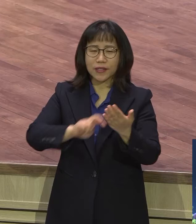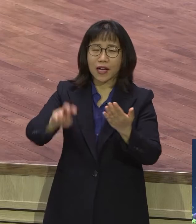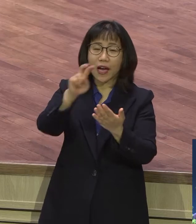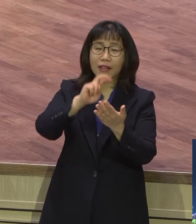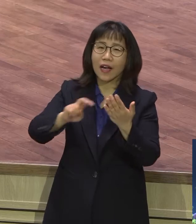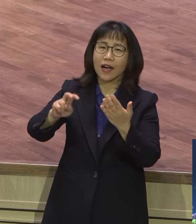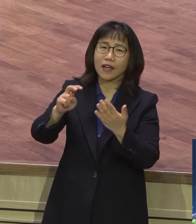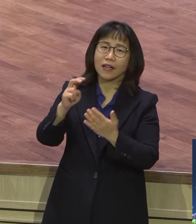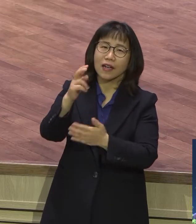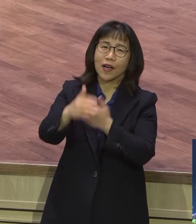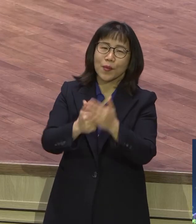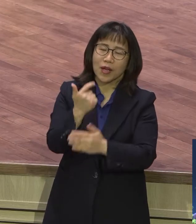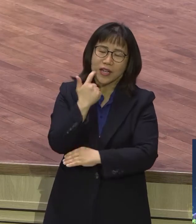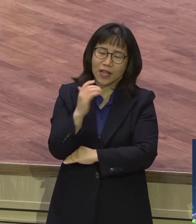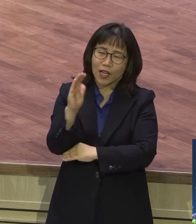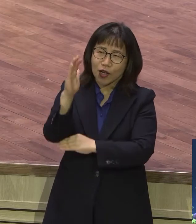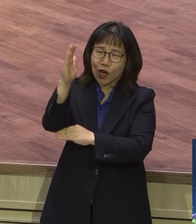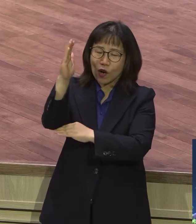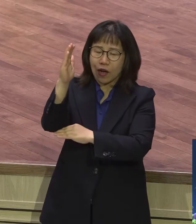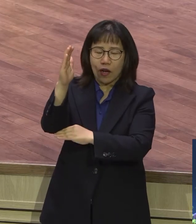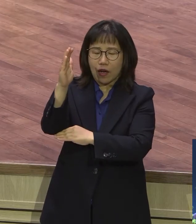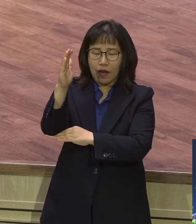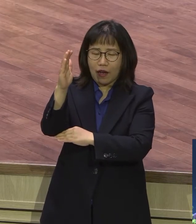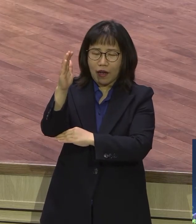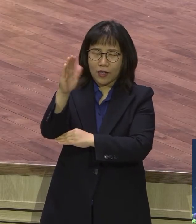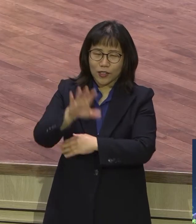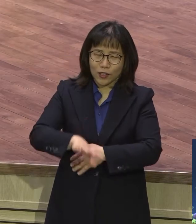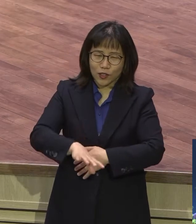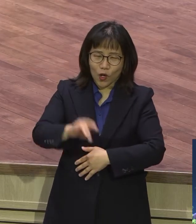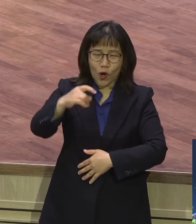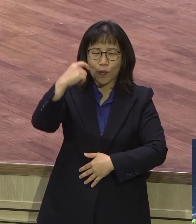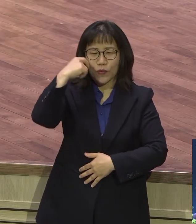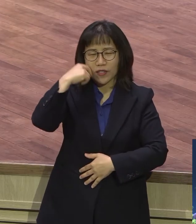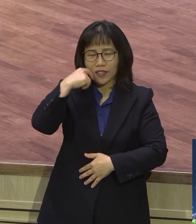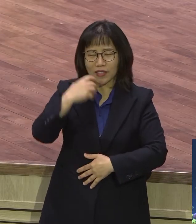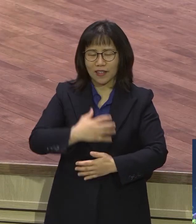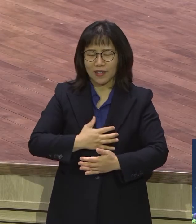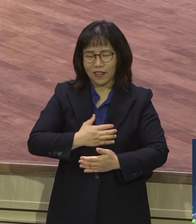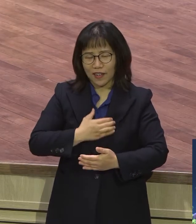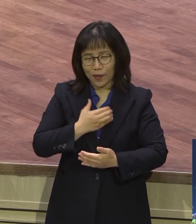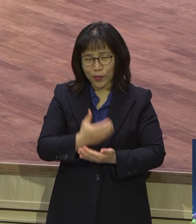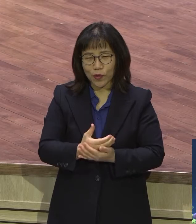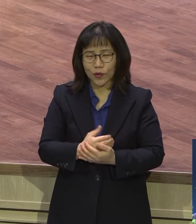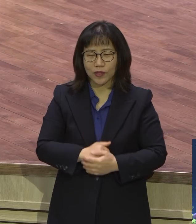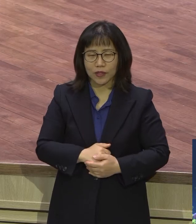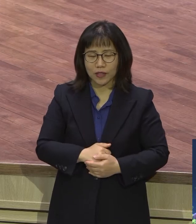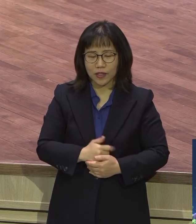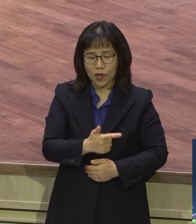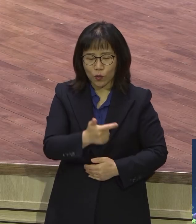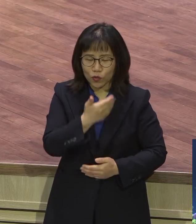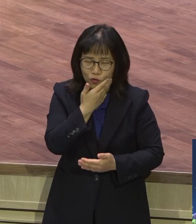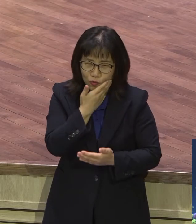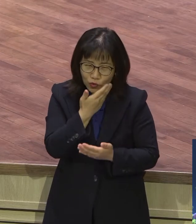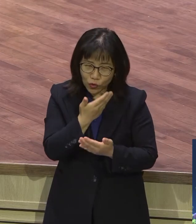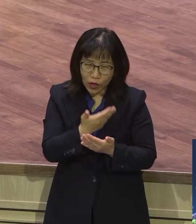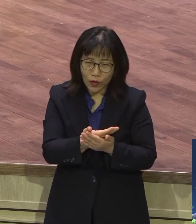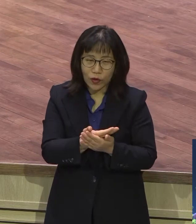영광을 돌린다는 것이 전에는 못 느꼈던 얼마나 소중한 것인가 하는 것을 구원받은 우리 하나님의